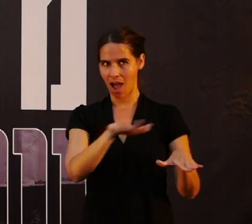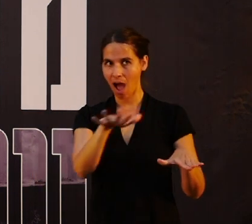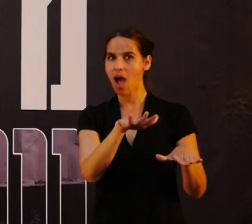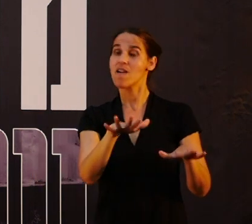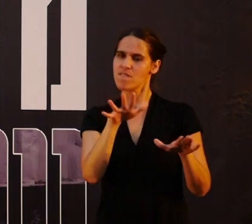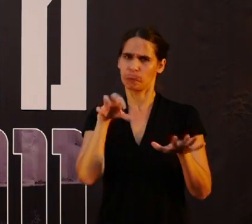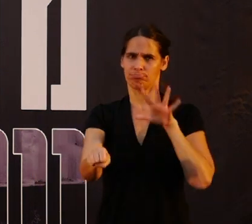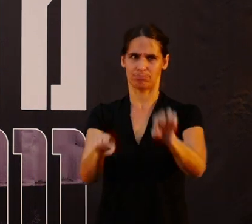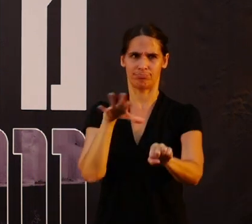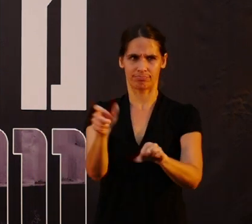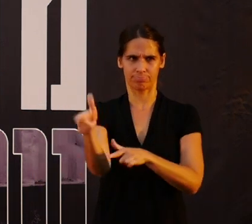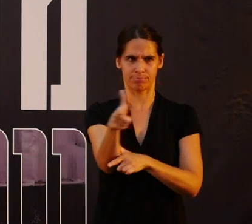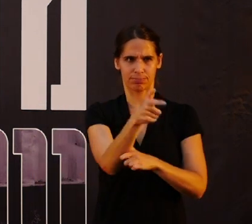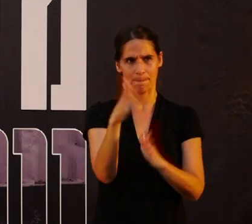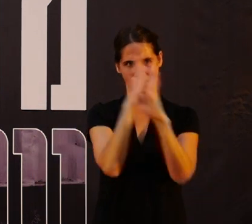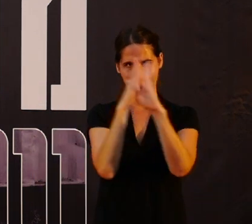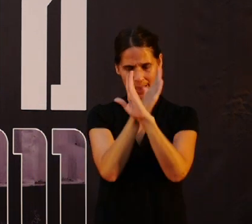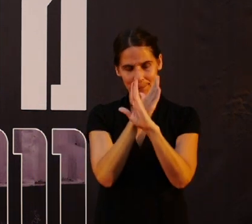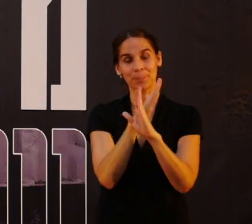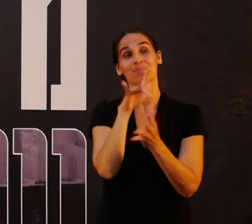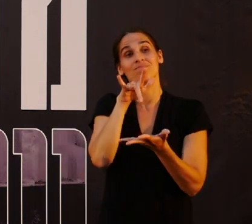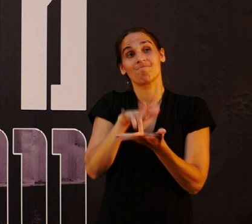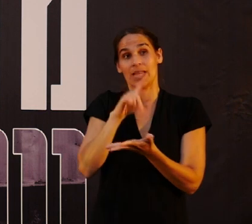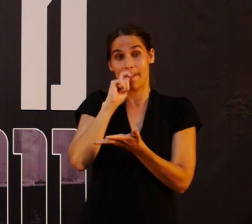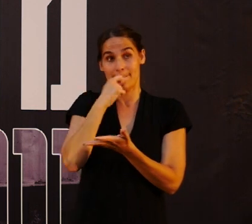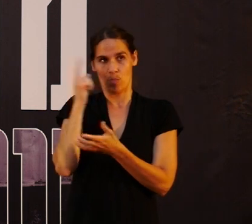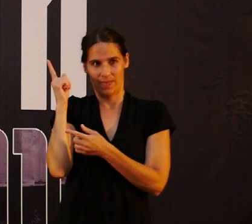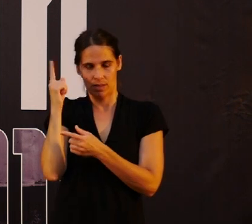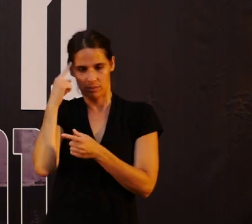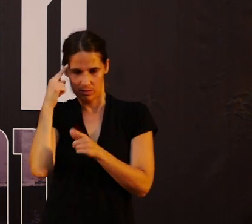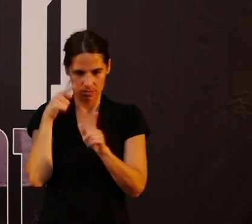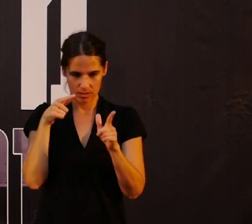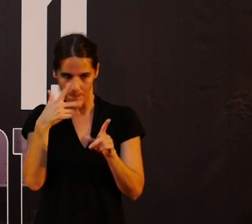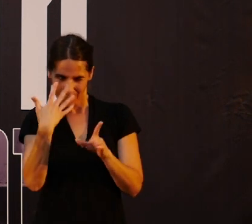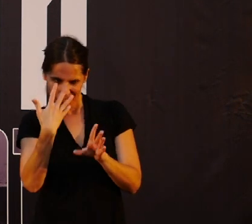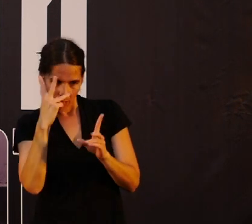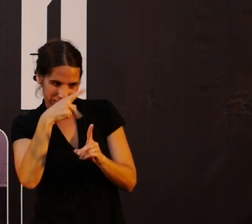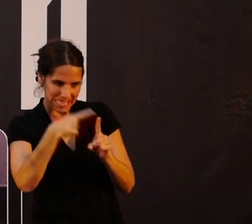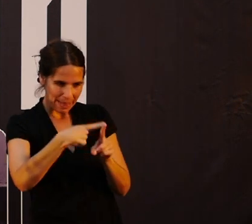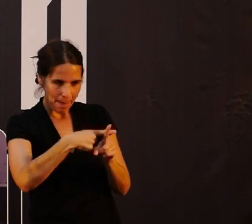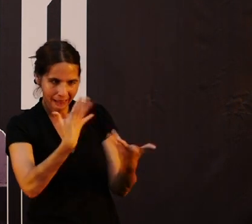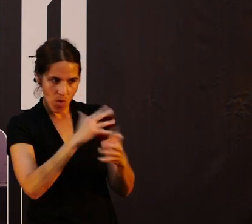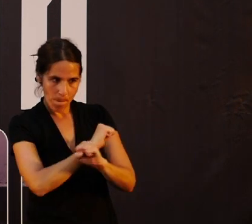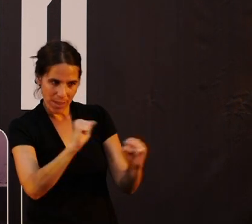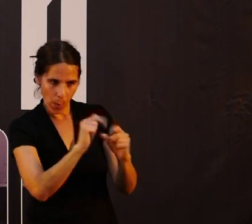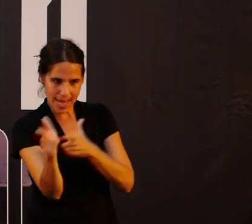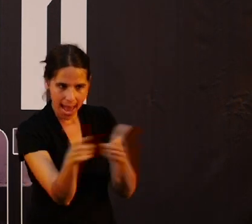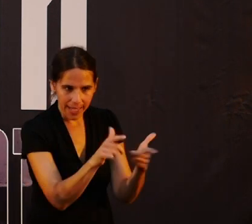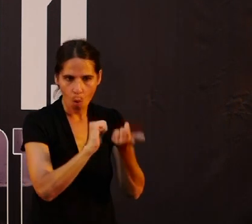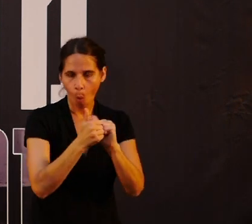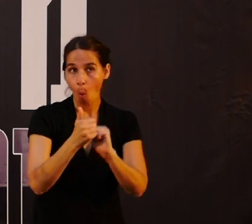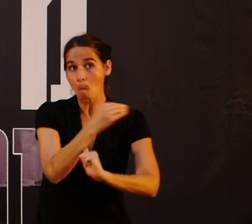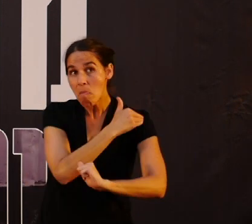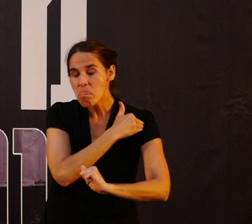שיותר מחבלים. יושבים במודיעין, מבינים איפה עצמתים שבהם היו פיגועי ירי, או שהיה